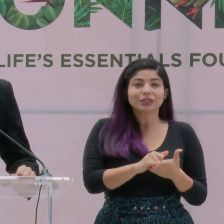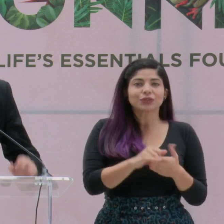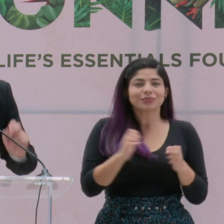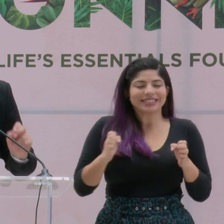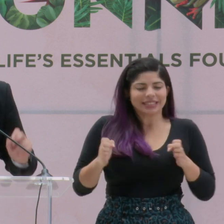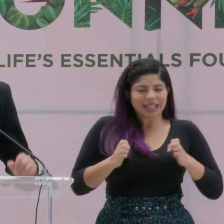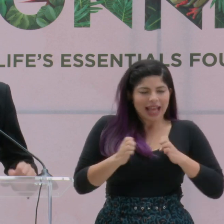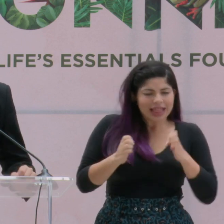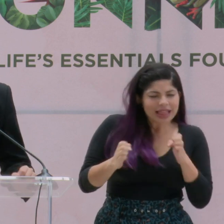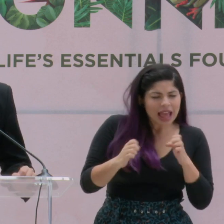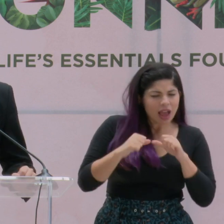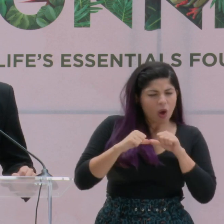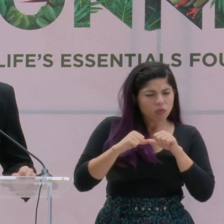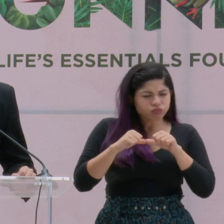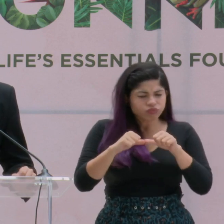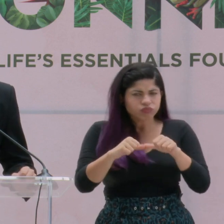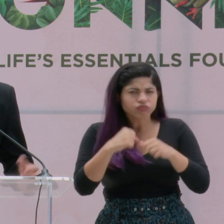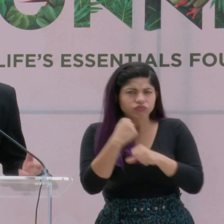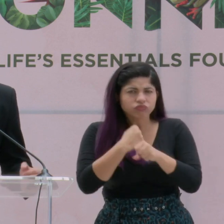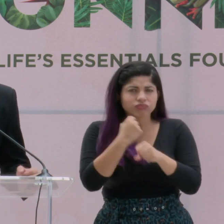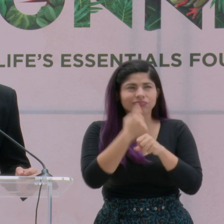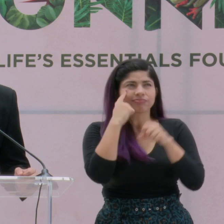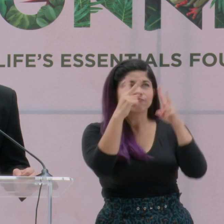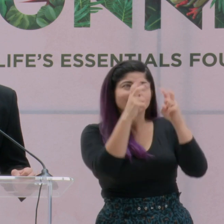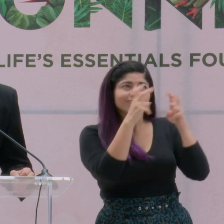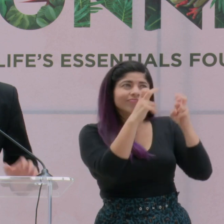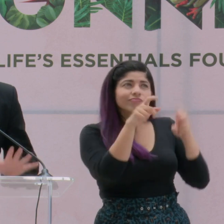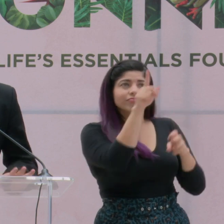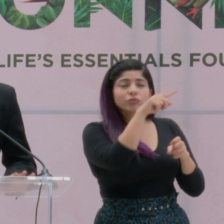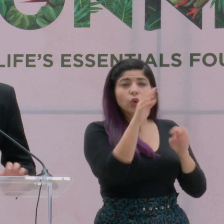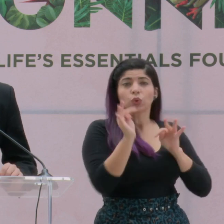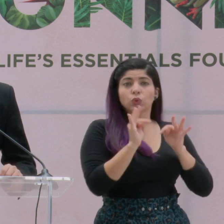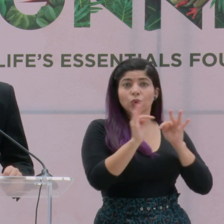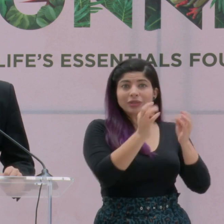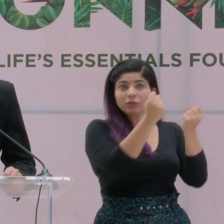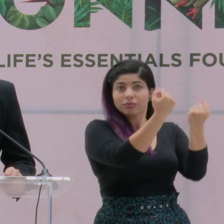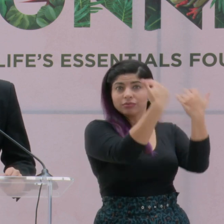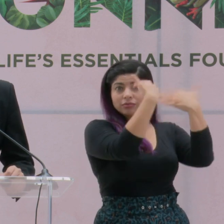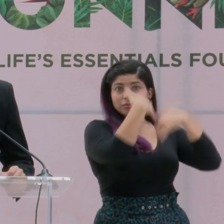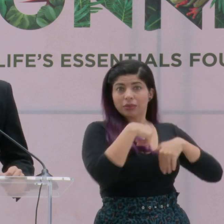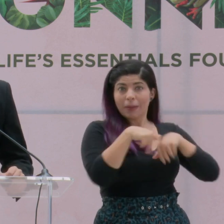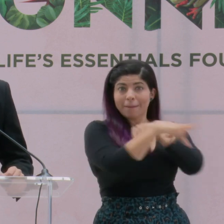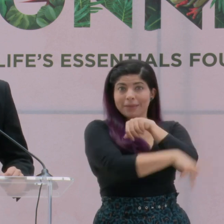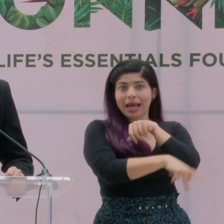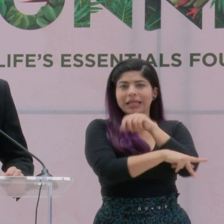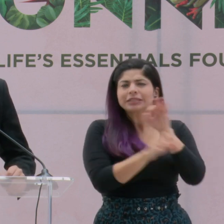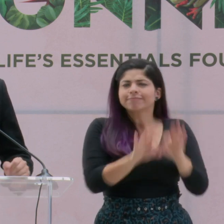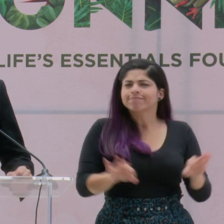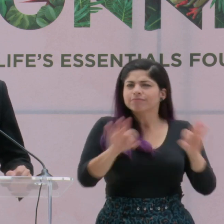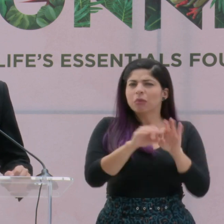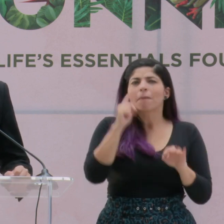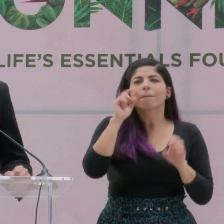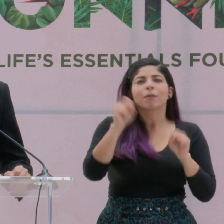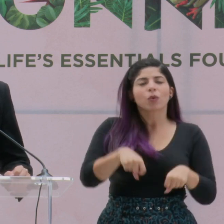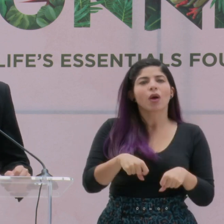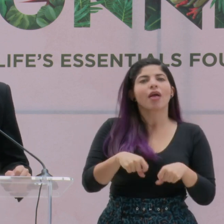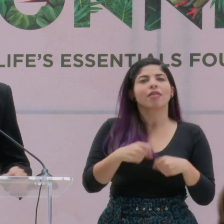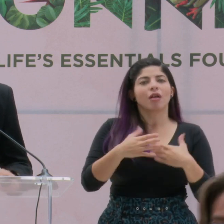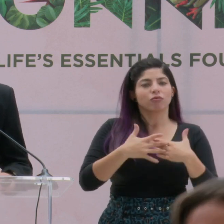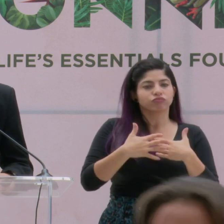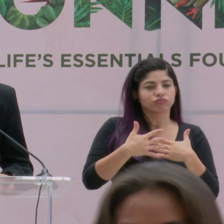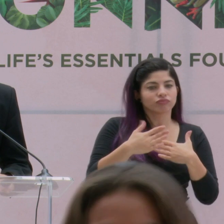estratégica y constante para atraer ese segmento turístico al país es crucial para el rendimiento,